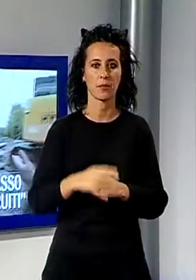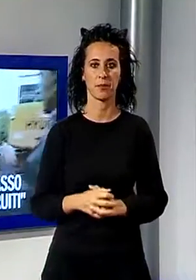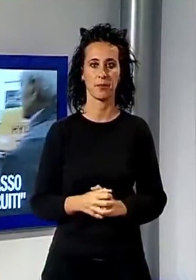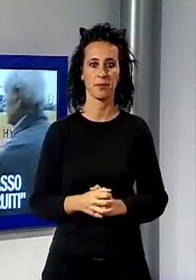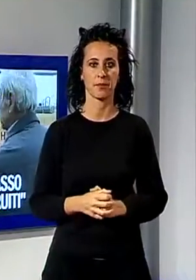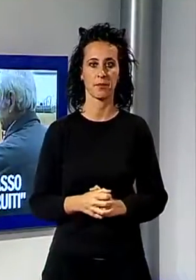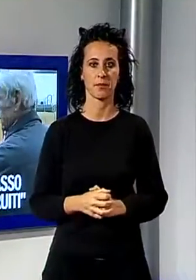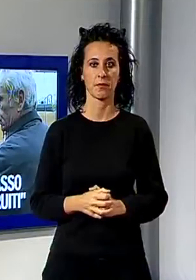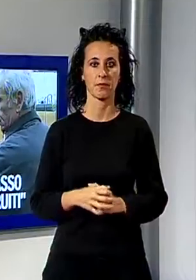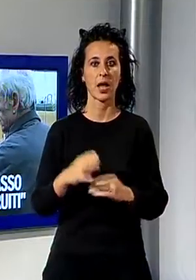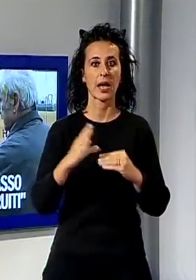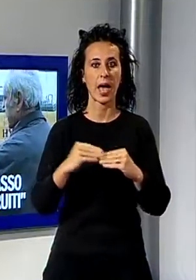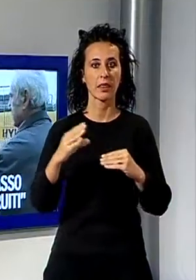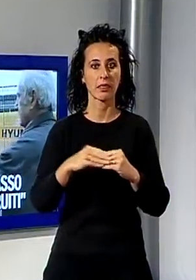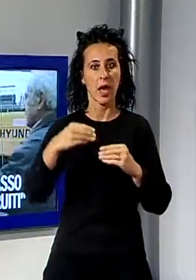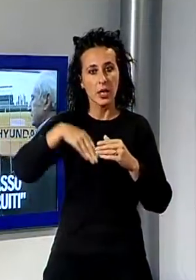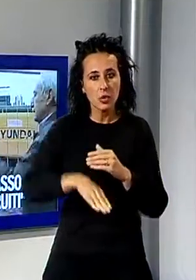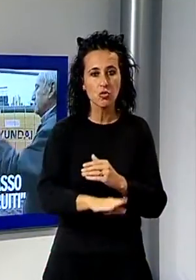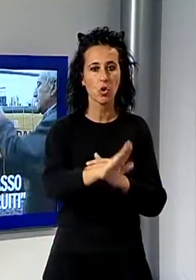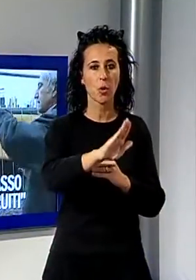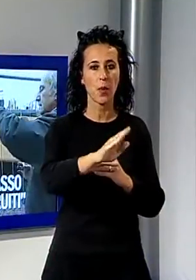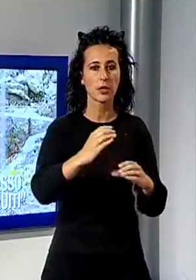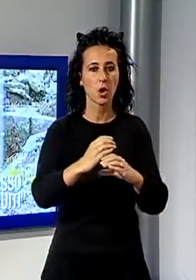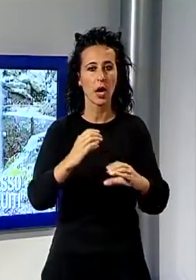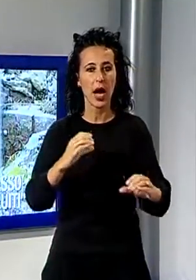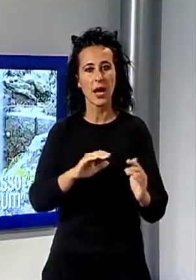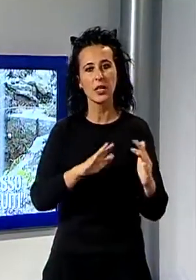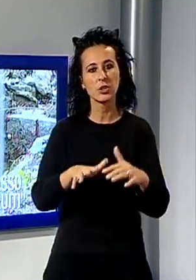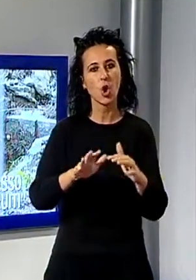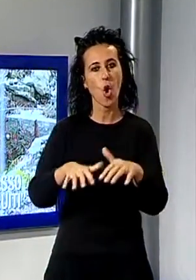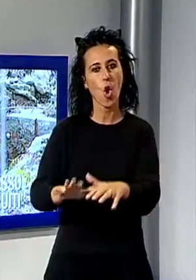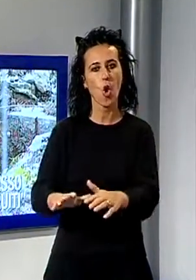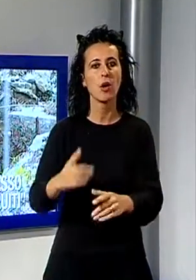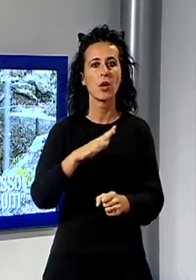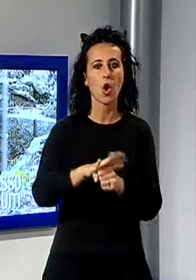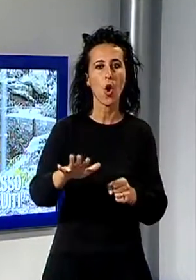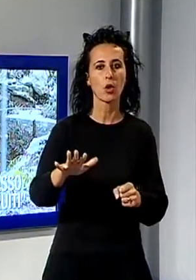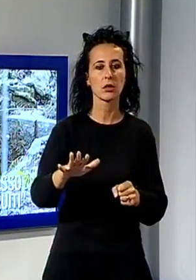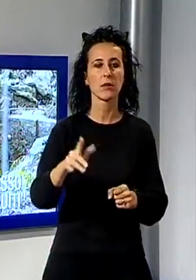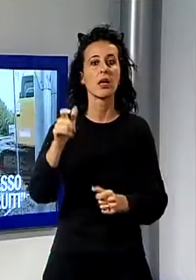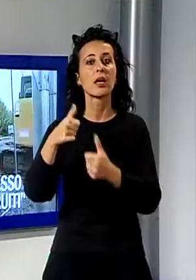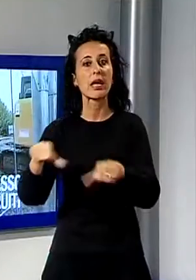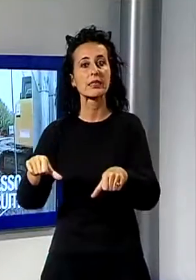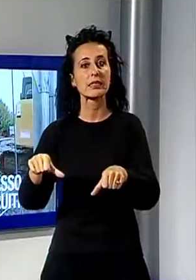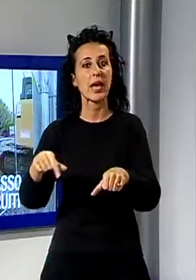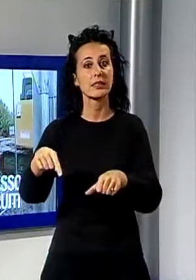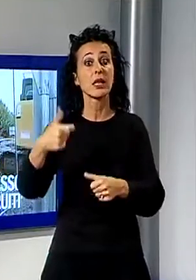Cantiere del sottopasso, canali di scolo ostruiti, secondo i cittadini della zona sarebbe questa la ragione degli